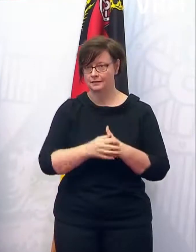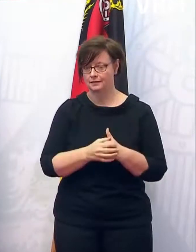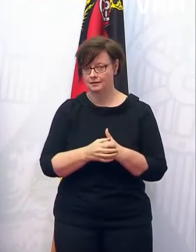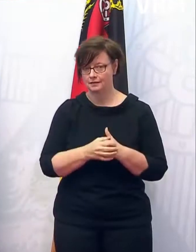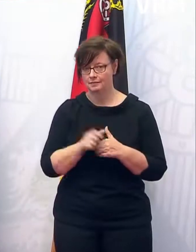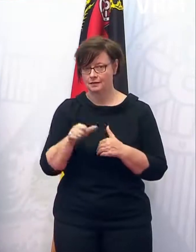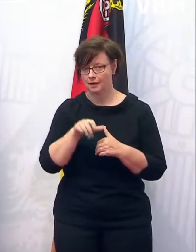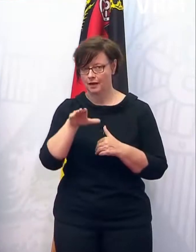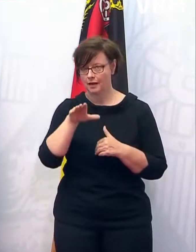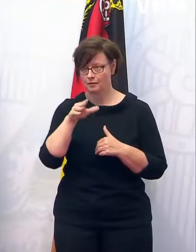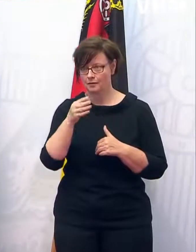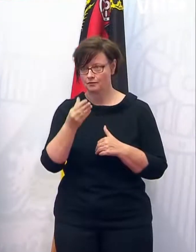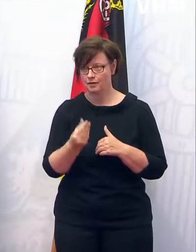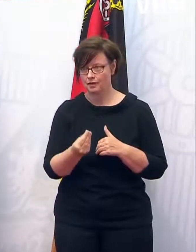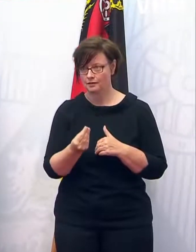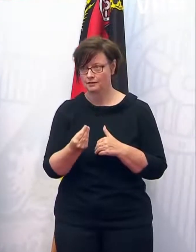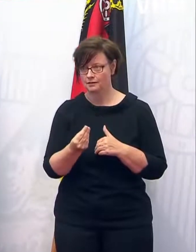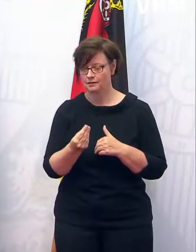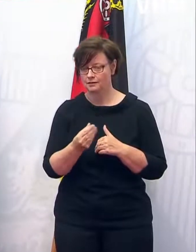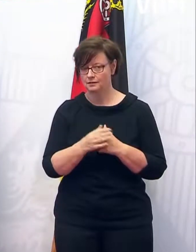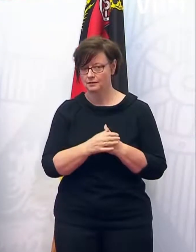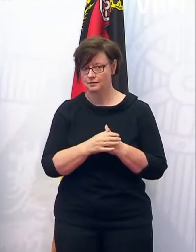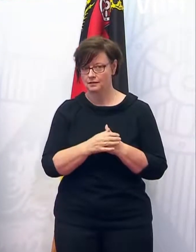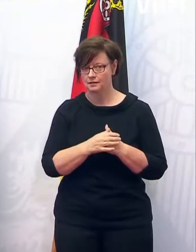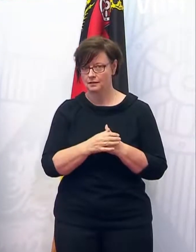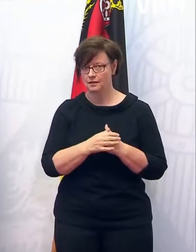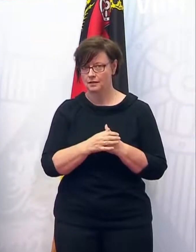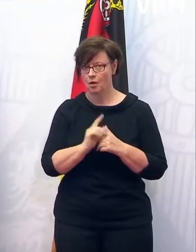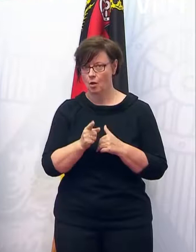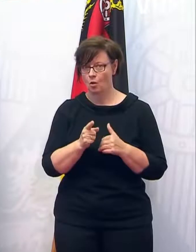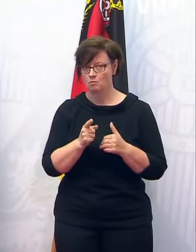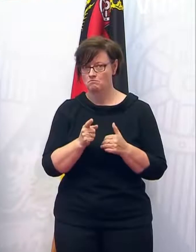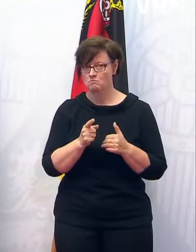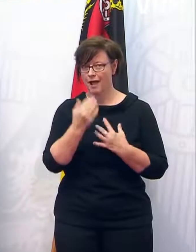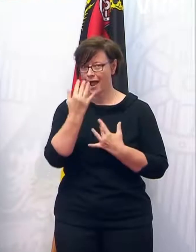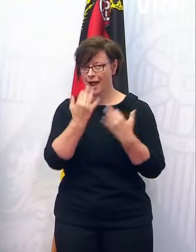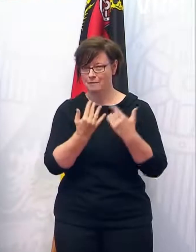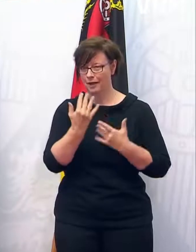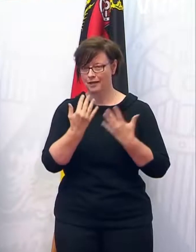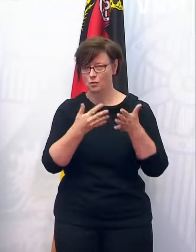sich auch in Rheinland-Pfalz gezeigt, dass eigentlich niemand richtig kontrolliert, ob diese Abrechnungen stimmen.